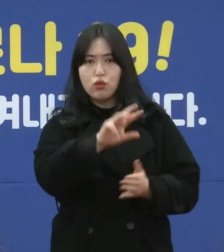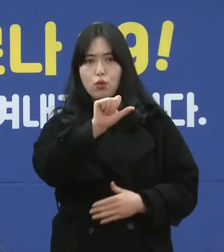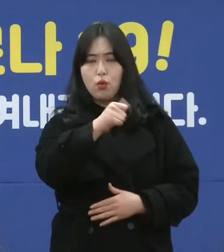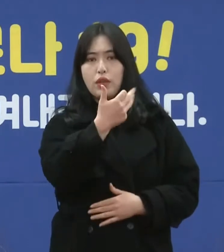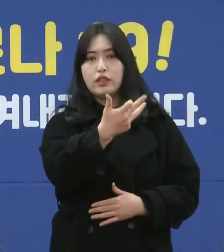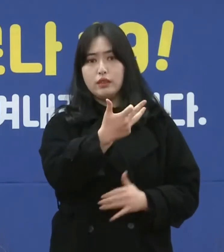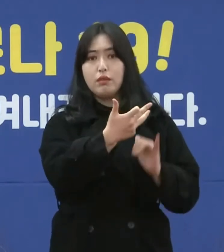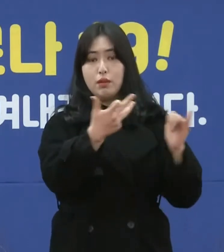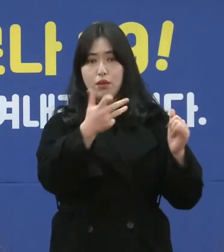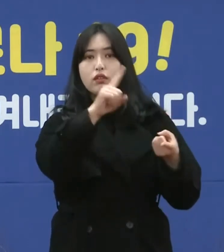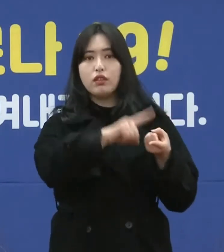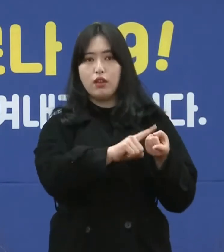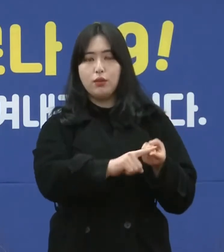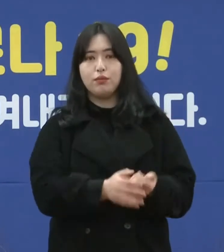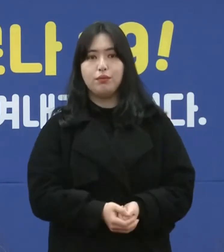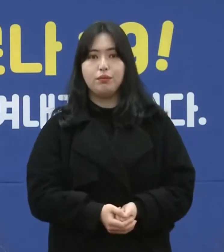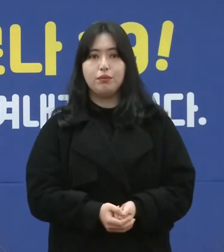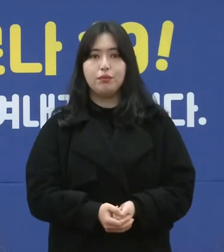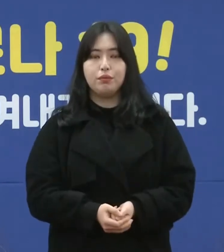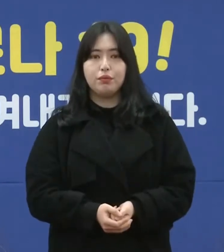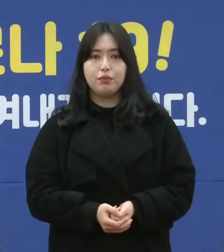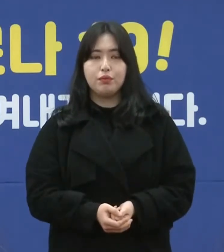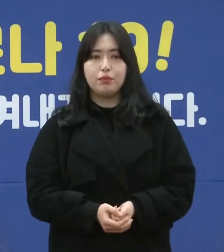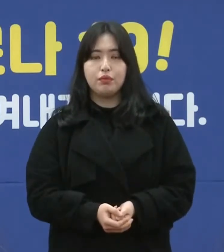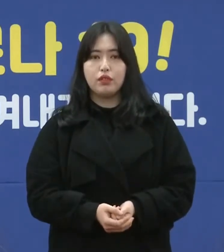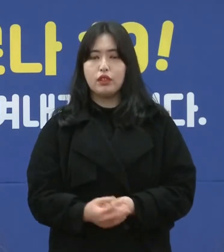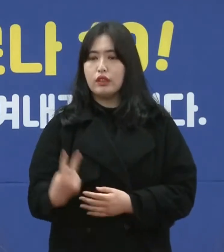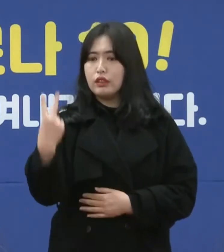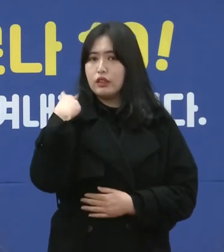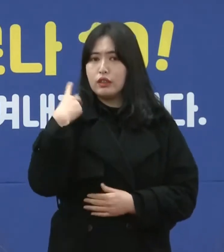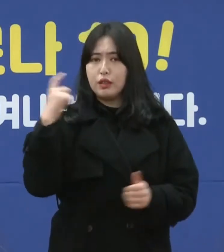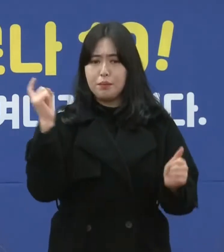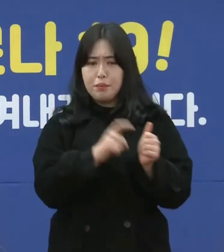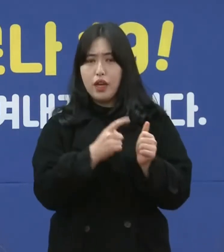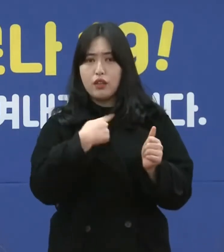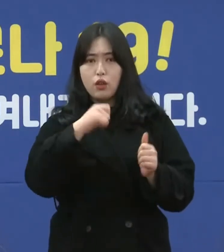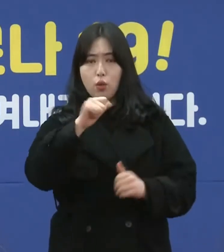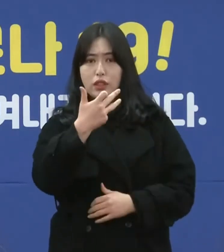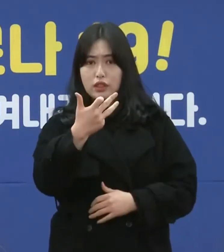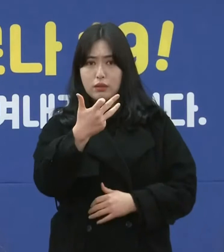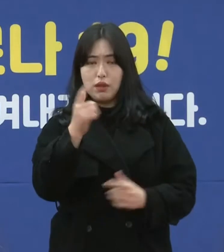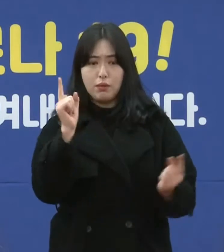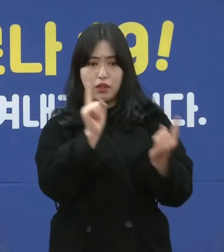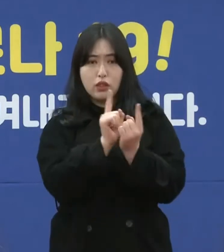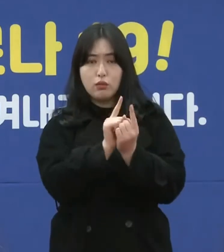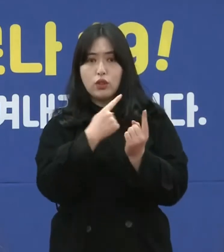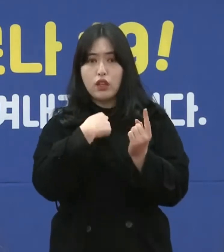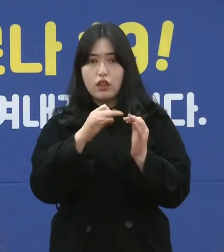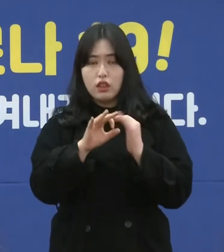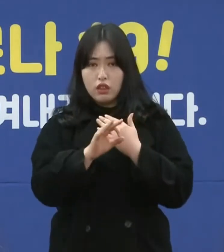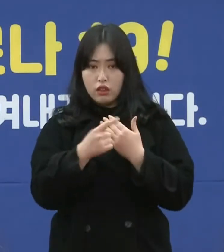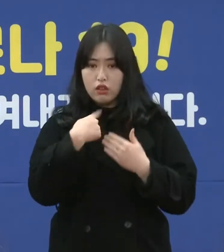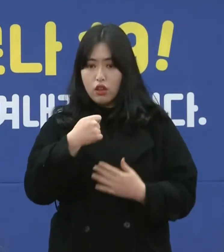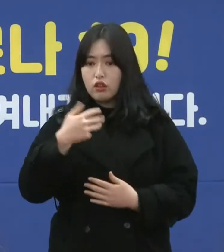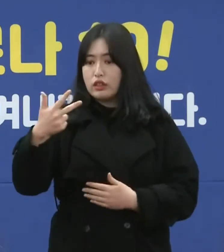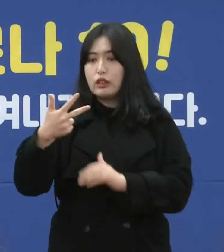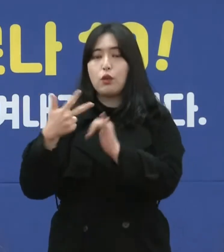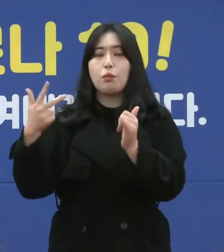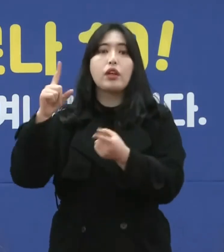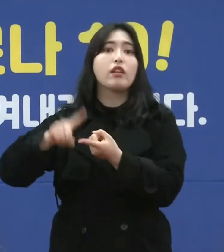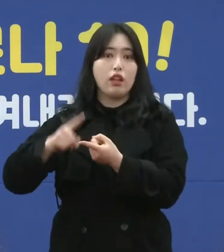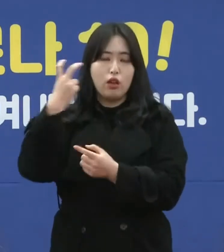518명을 유지 중입니다. 그저께 확진된 518번 확진자와 접촉한 7명에 대한 진단검사가